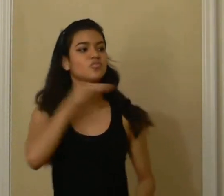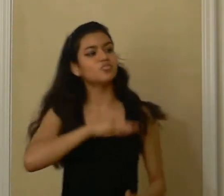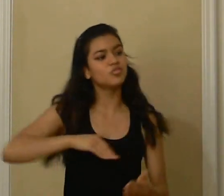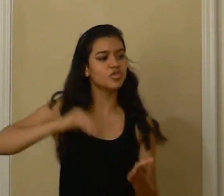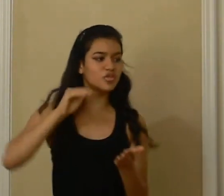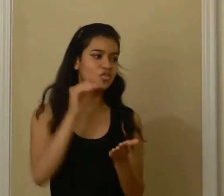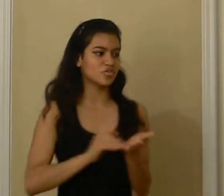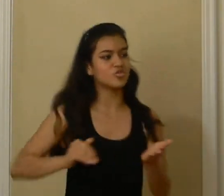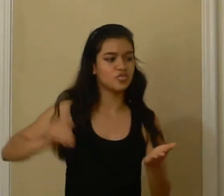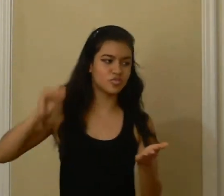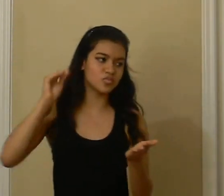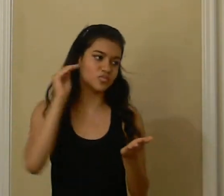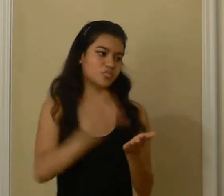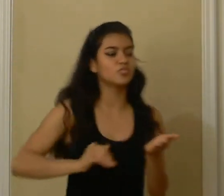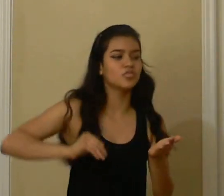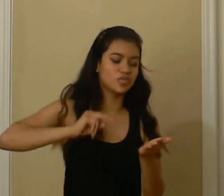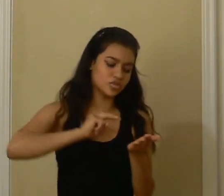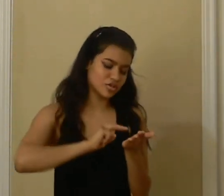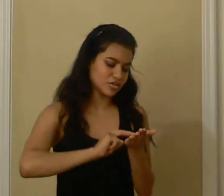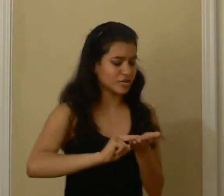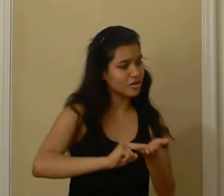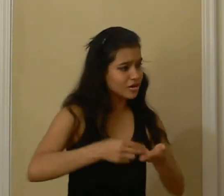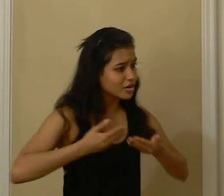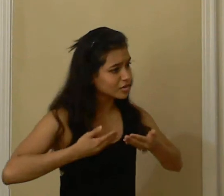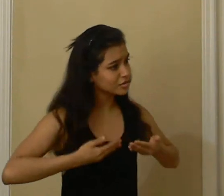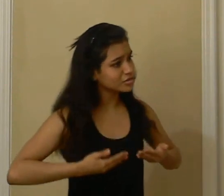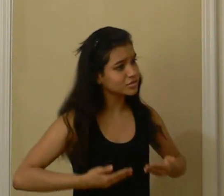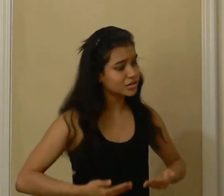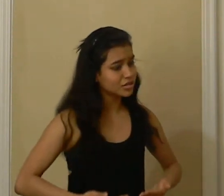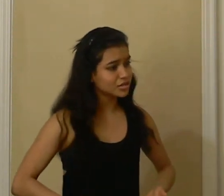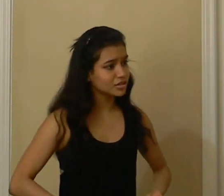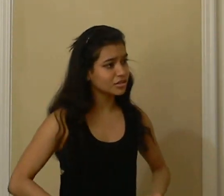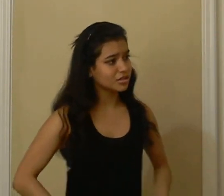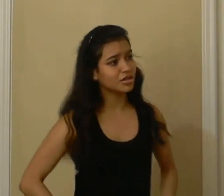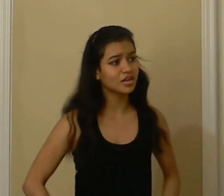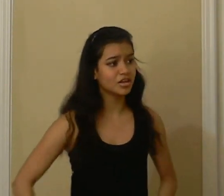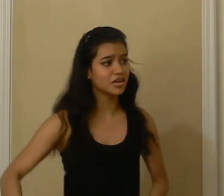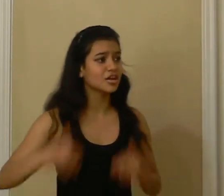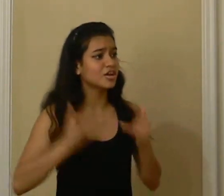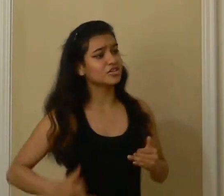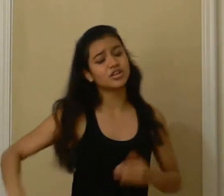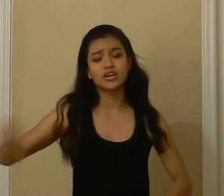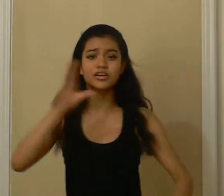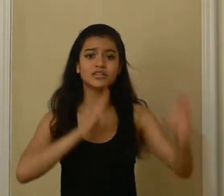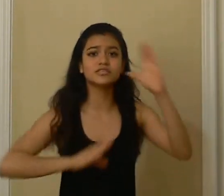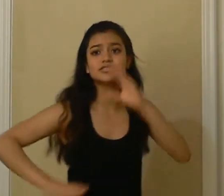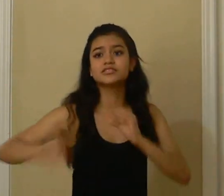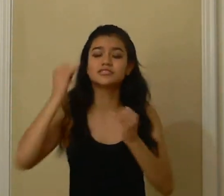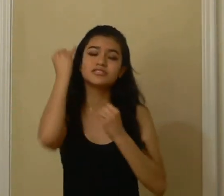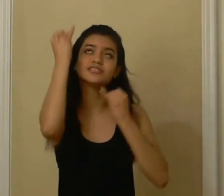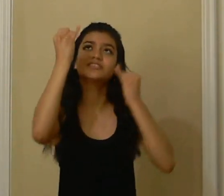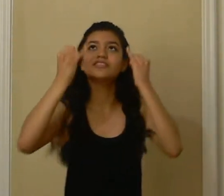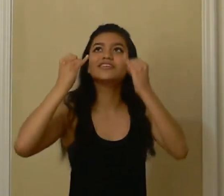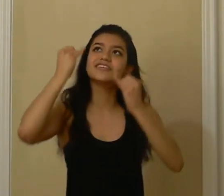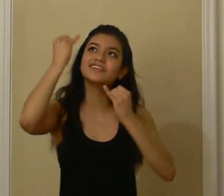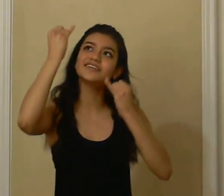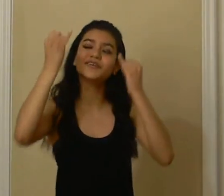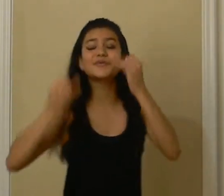pedido a cambio tu sinceridad Quiero que el amor al fin conteste Quiero que